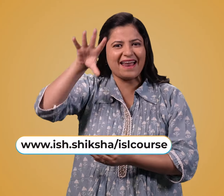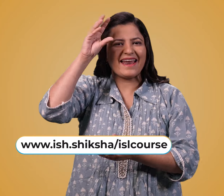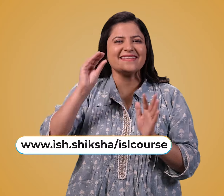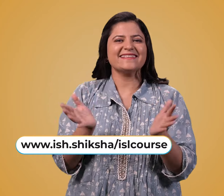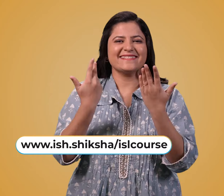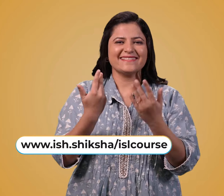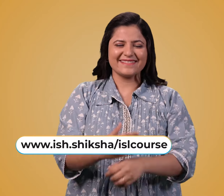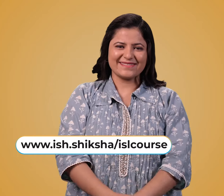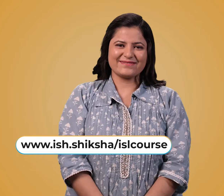करें और सीखने का आनंद ले